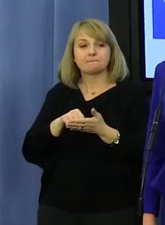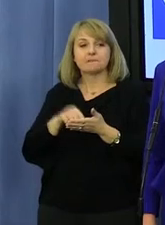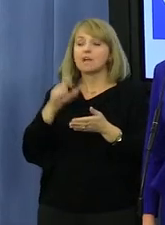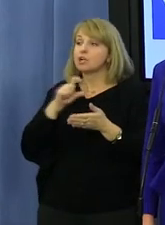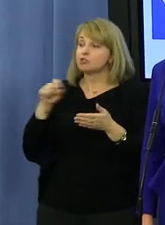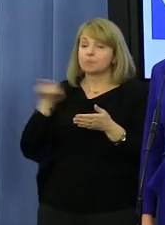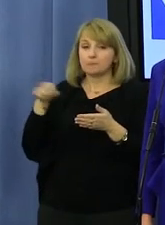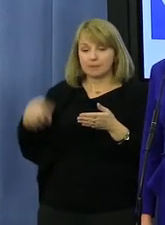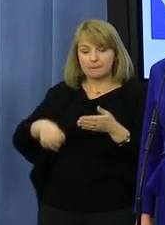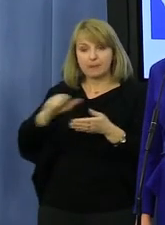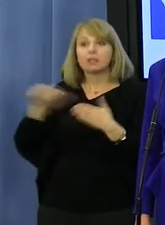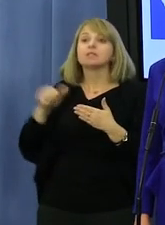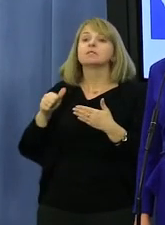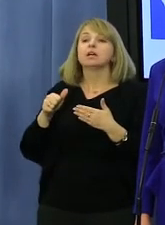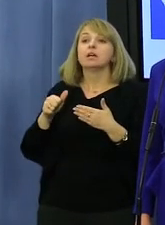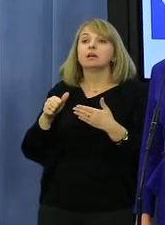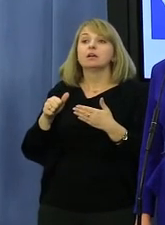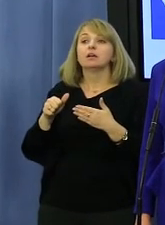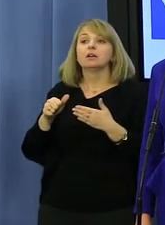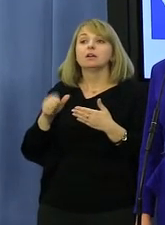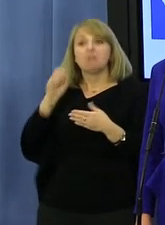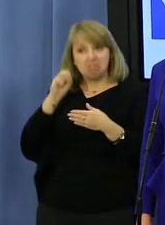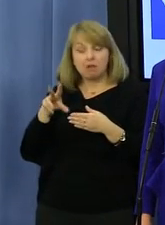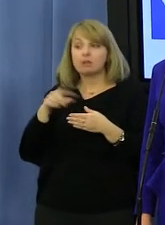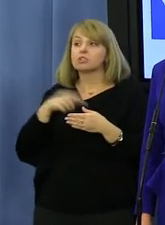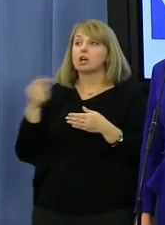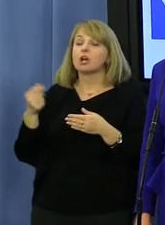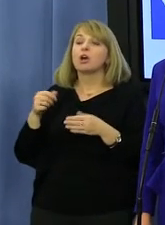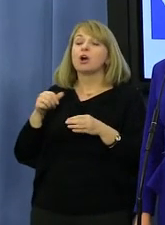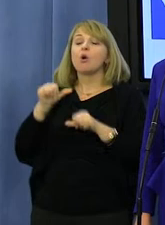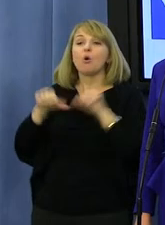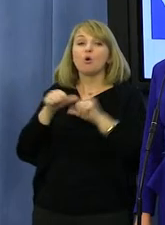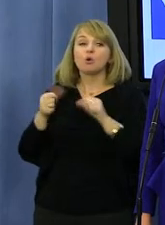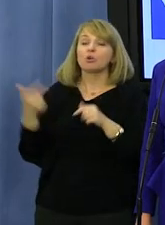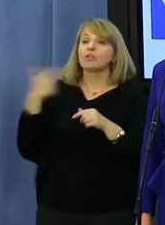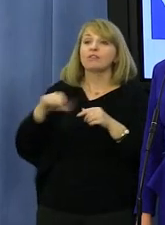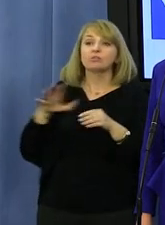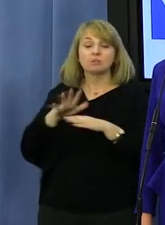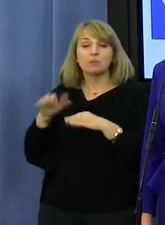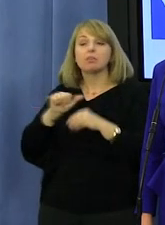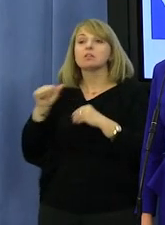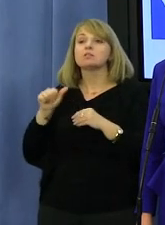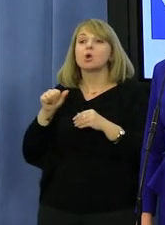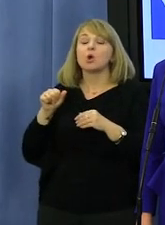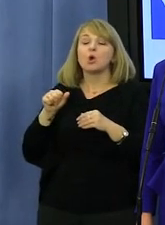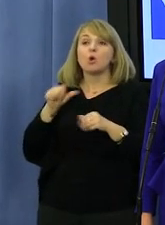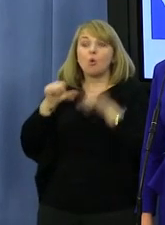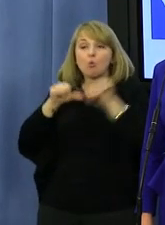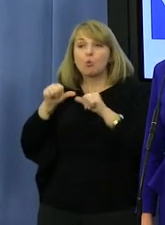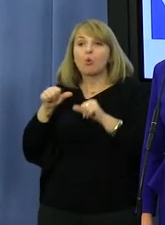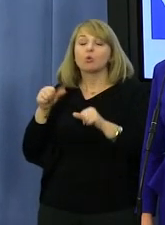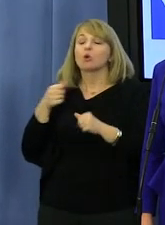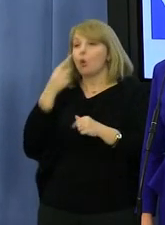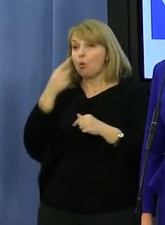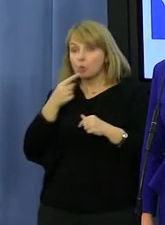Czy Pan jest za tym, żeby rok 2015 był rokiem Rosji w Polsce i rokiem Polski w Rosji? Tak, dlatego że mimo